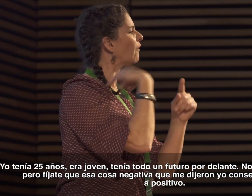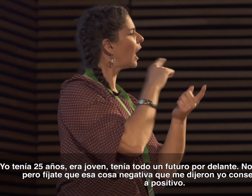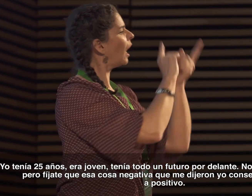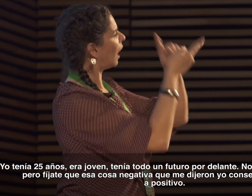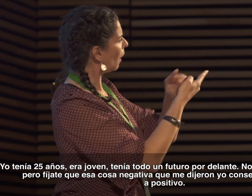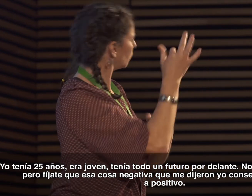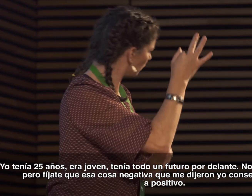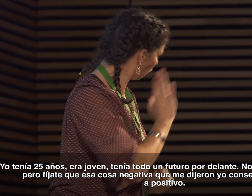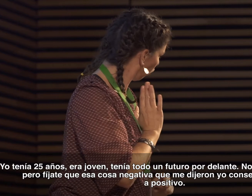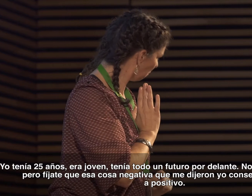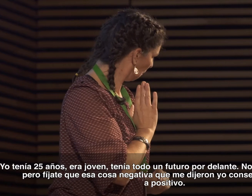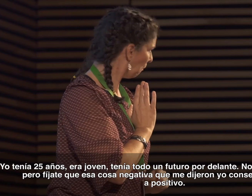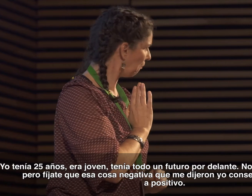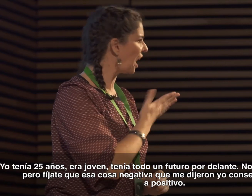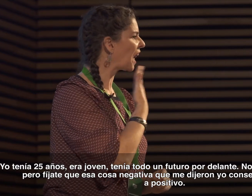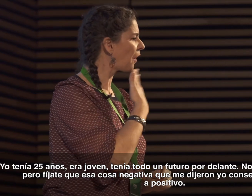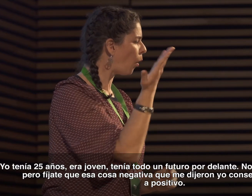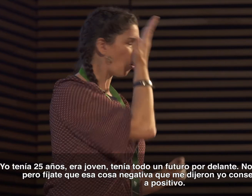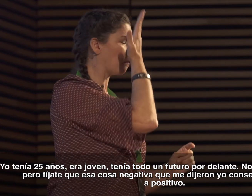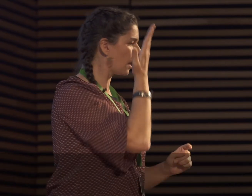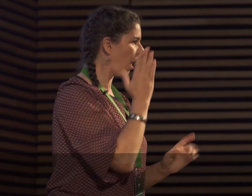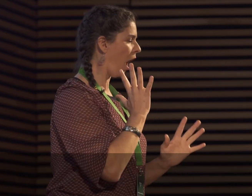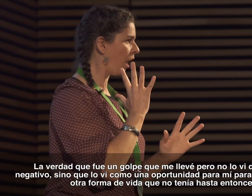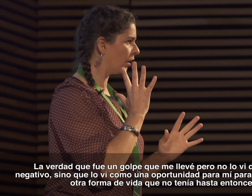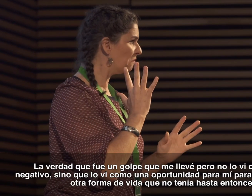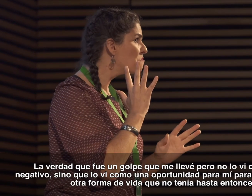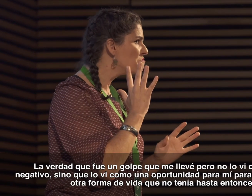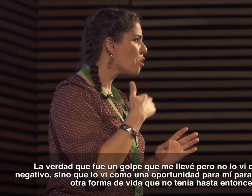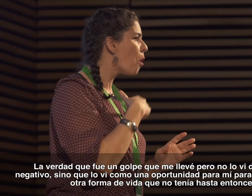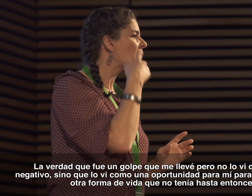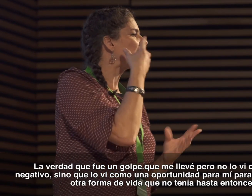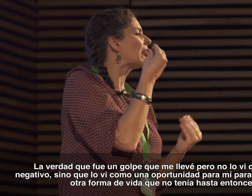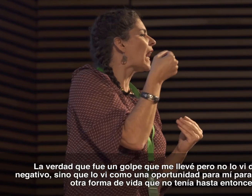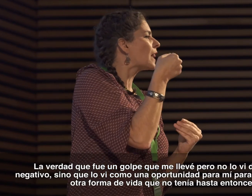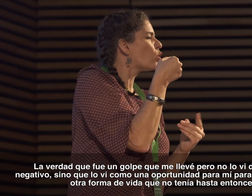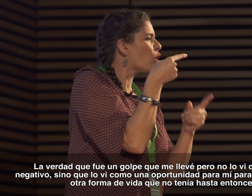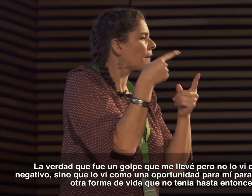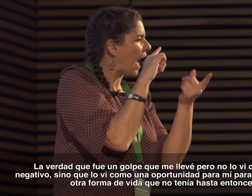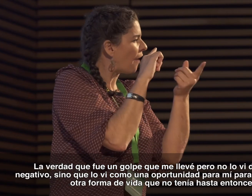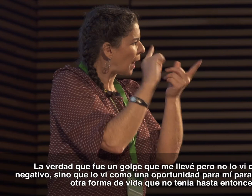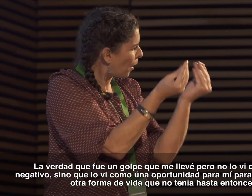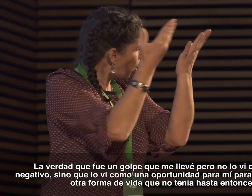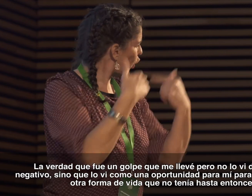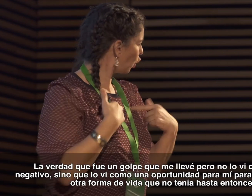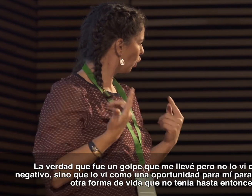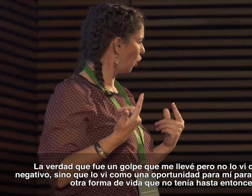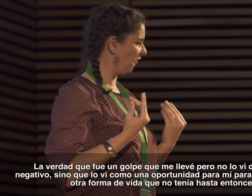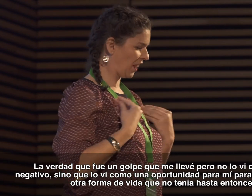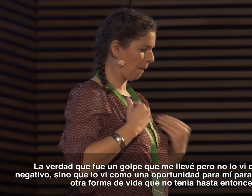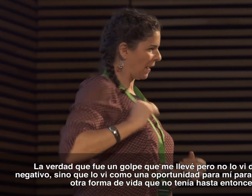negativa que me dijeron, yo conseguí cambiarla a positivo. La verdad que fue un golpe que me llevé, pero no lo vi del todo tan negativo, sino